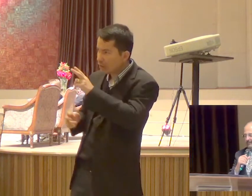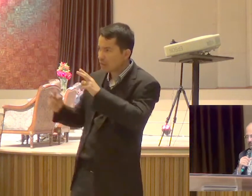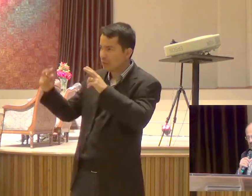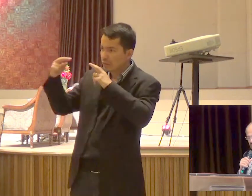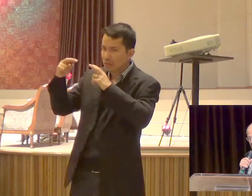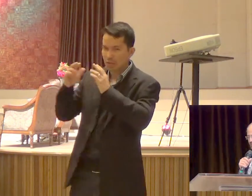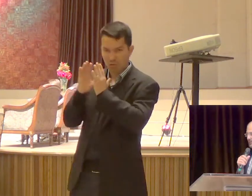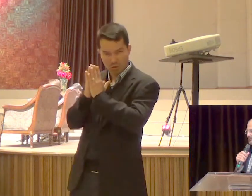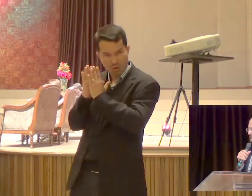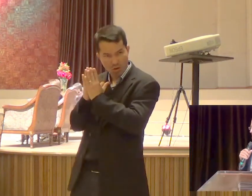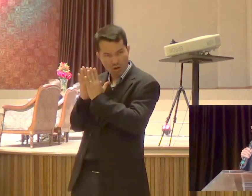Vocês oram em casa